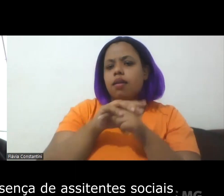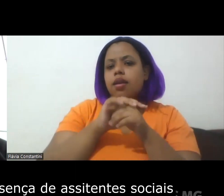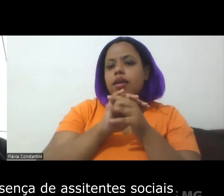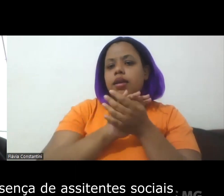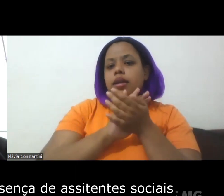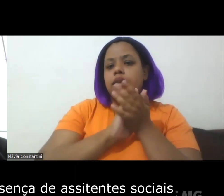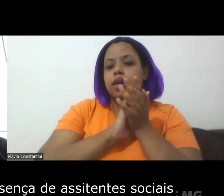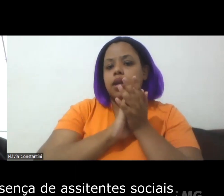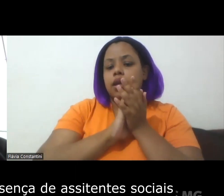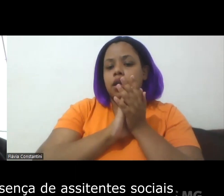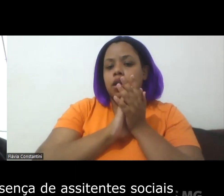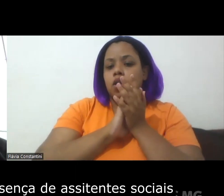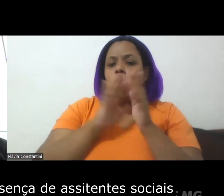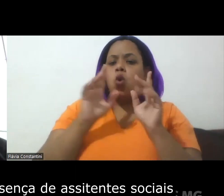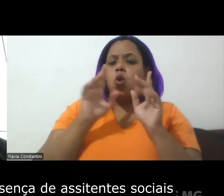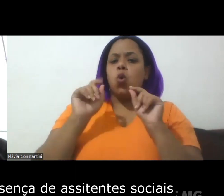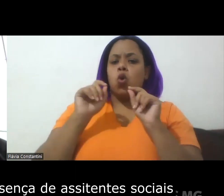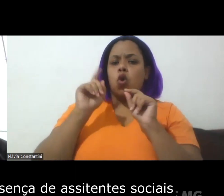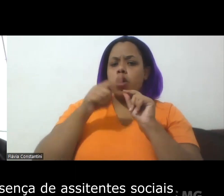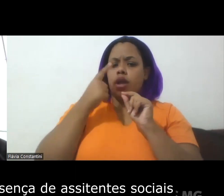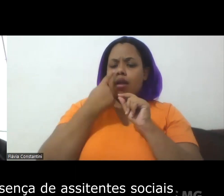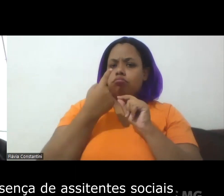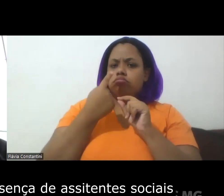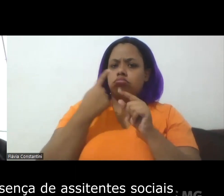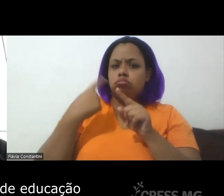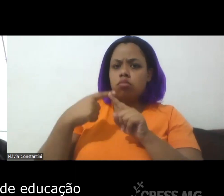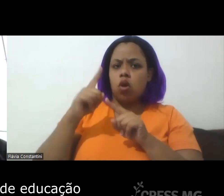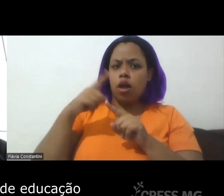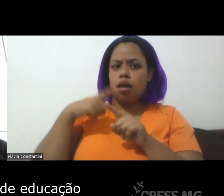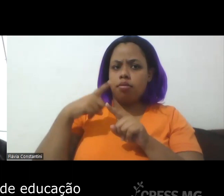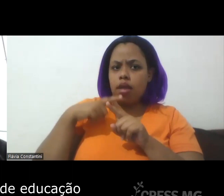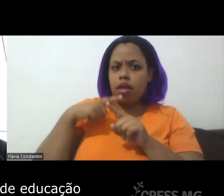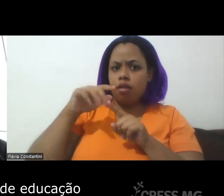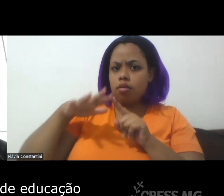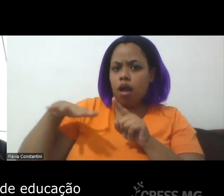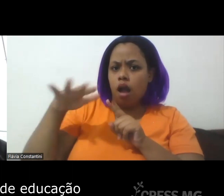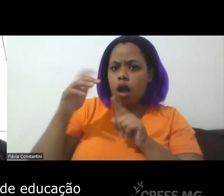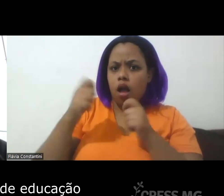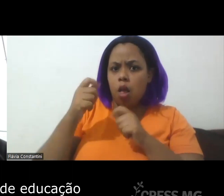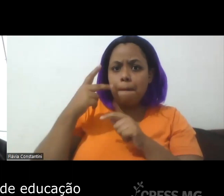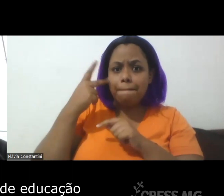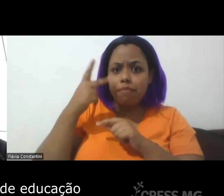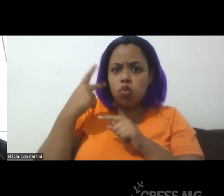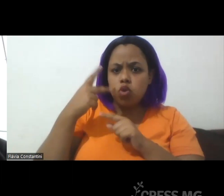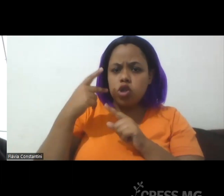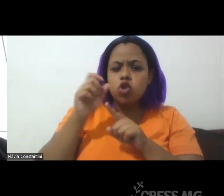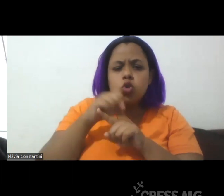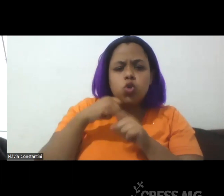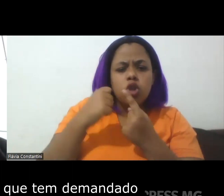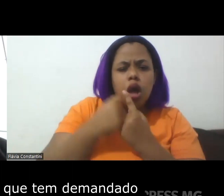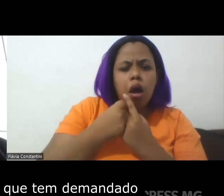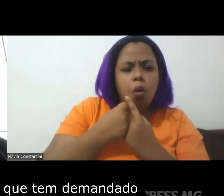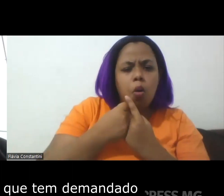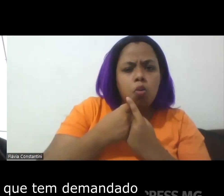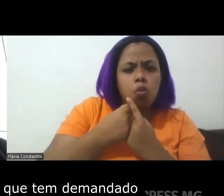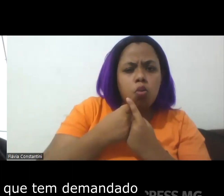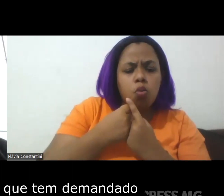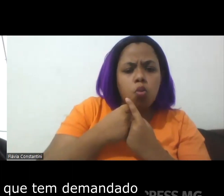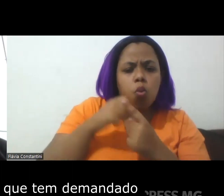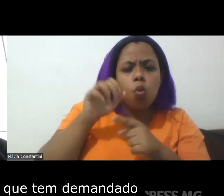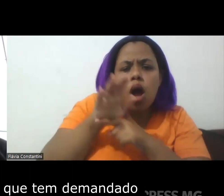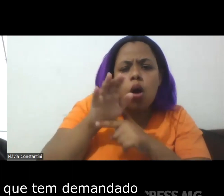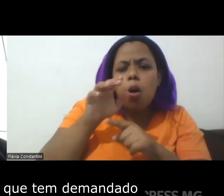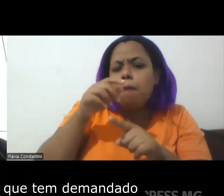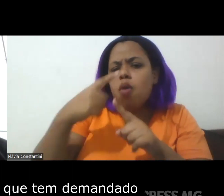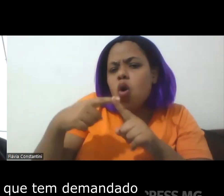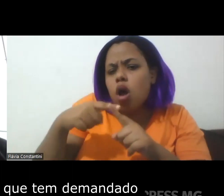o que justifica a presença de assistentes sociais na política de educação e, particularmente,